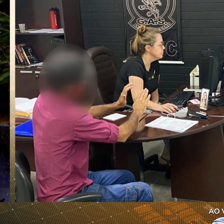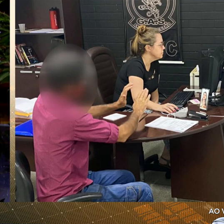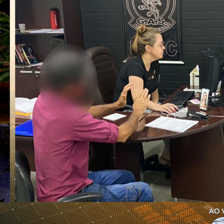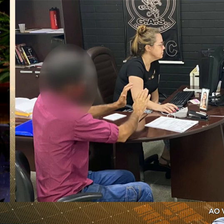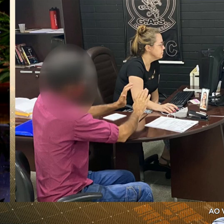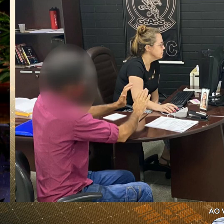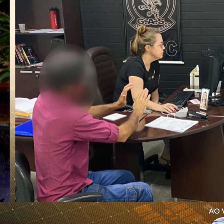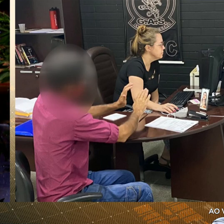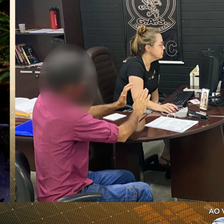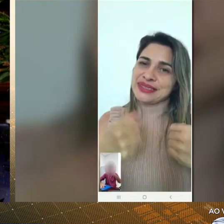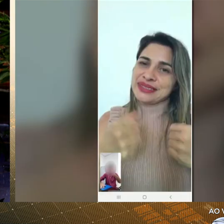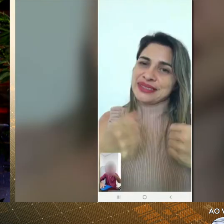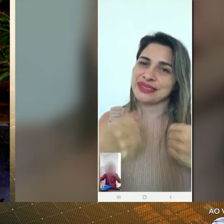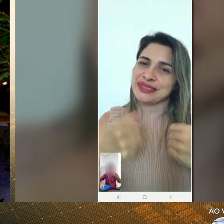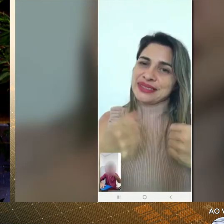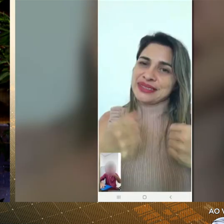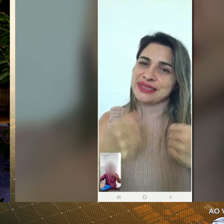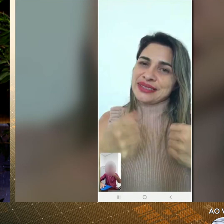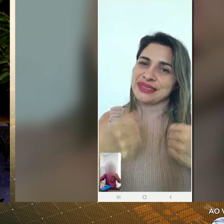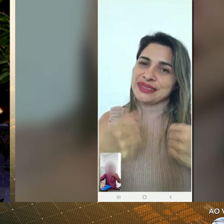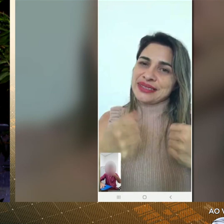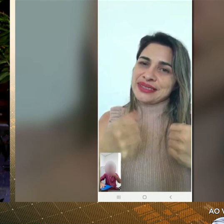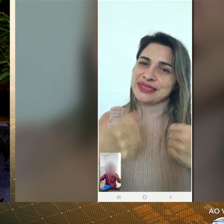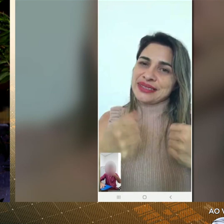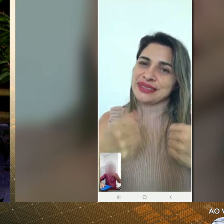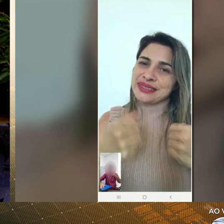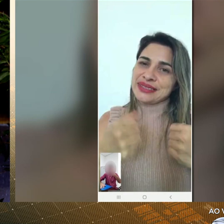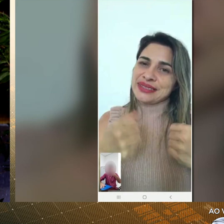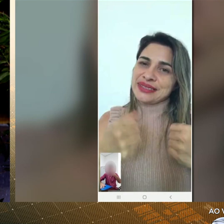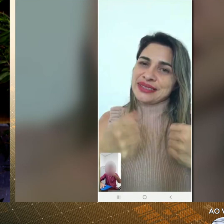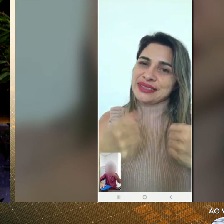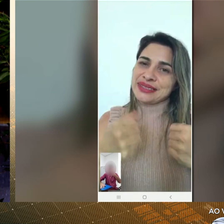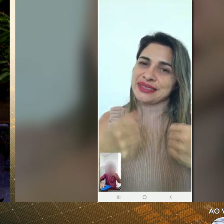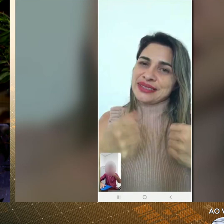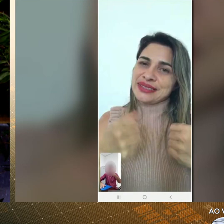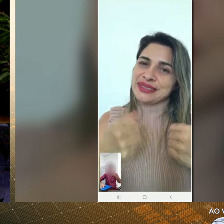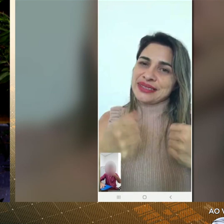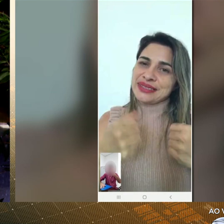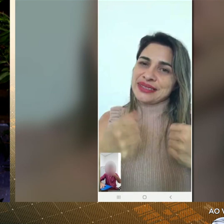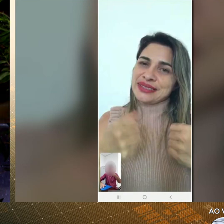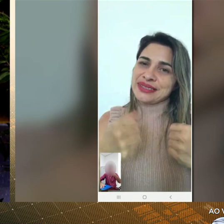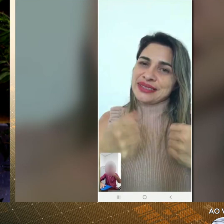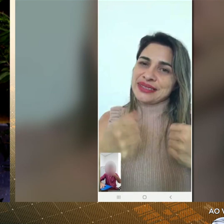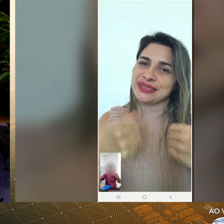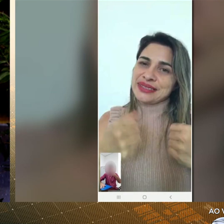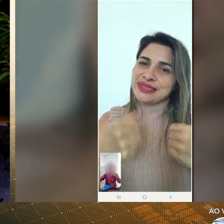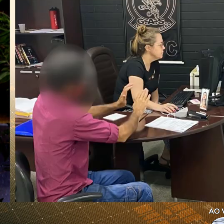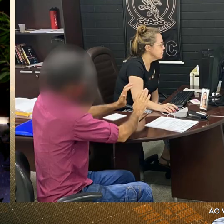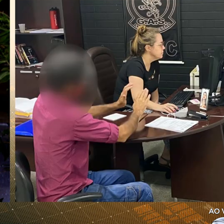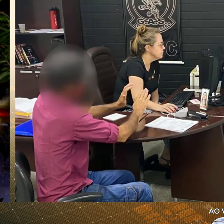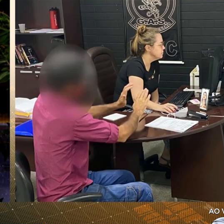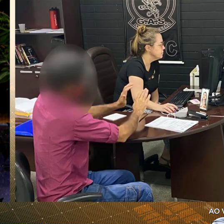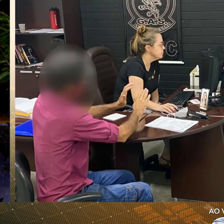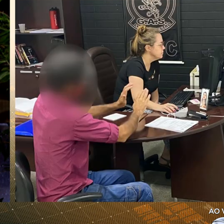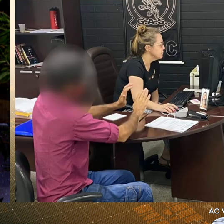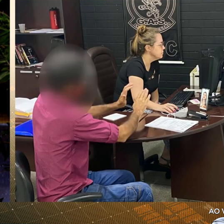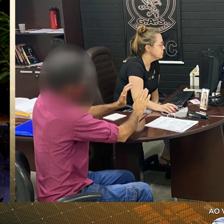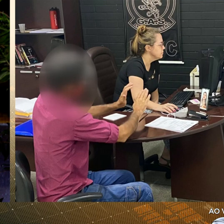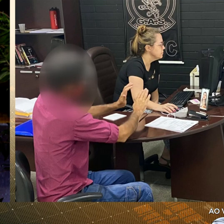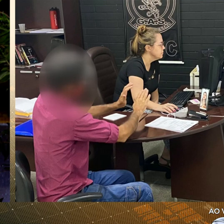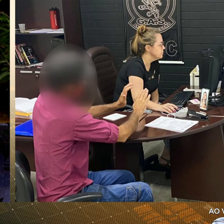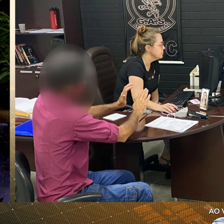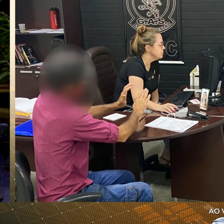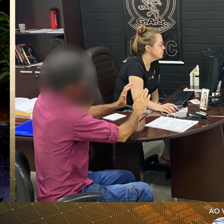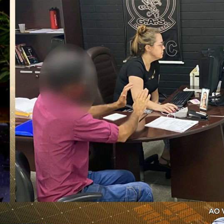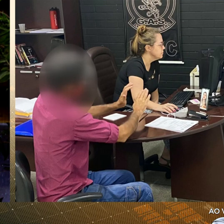ele. E acalmou muito, foi impressionante a forma como ela conseguiu acalmar a mesma distância. E daí a coisa desenrolou, né?